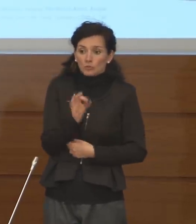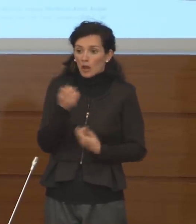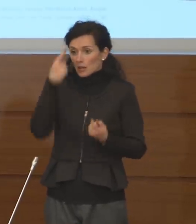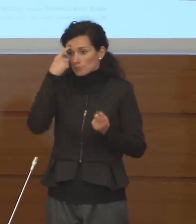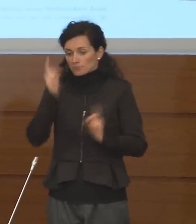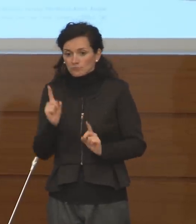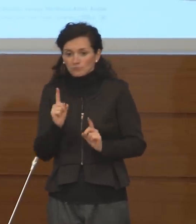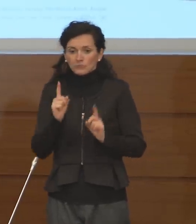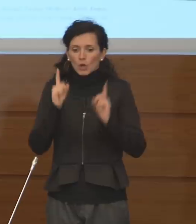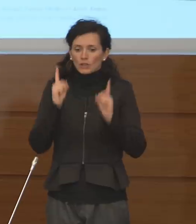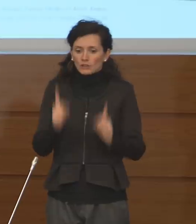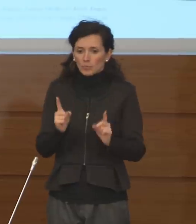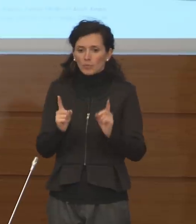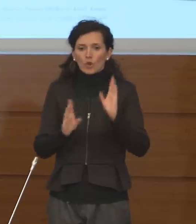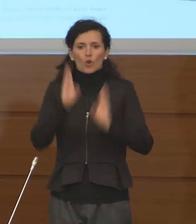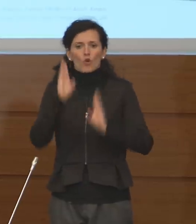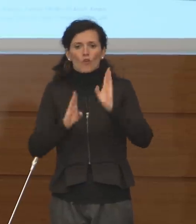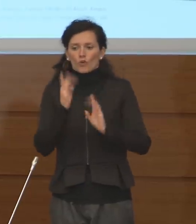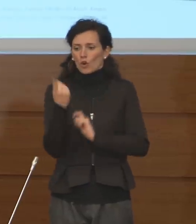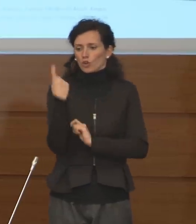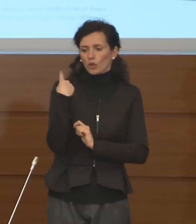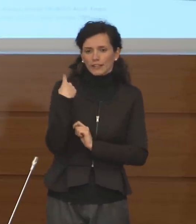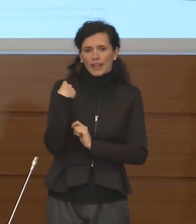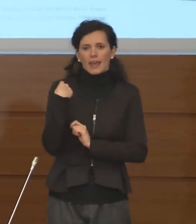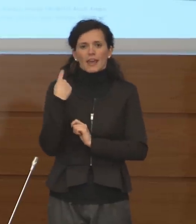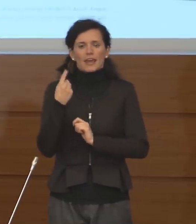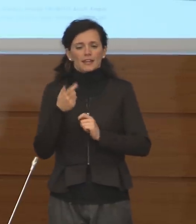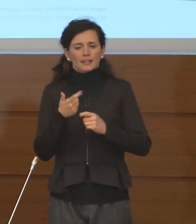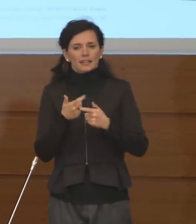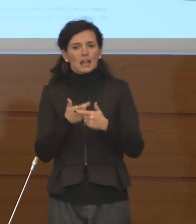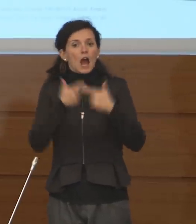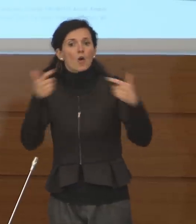rispetto al giorno precedente, l'incremento e il delta.